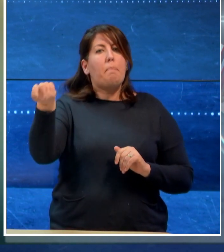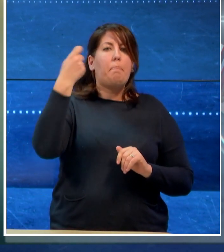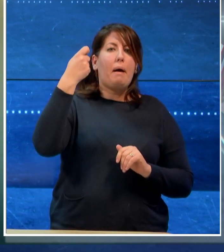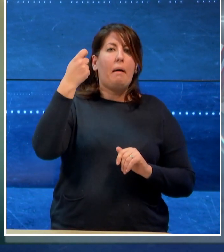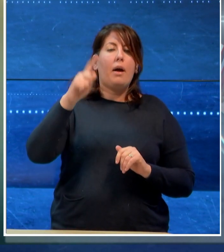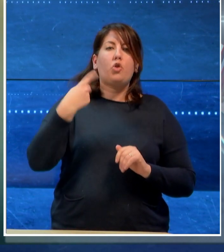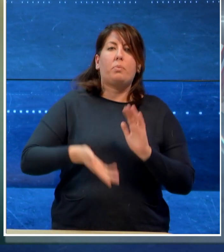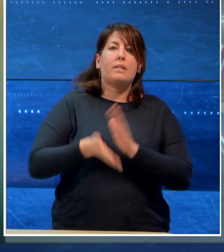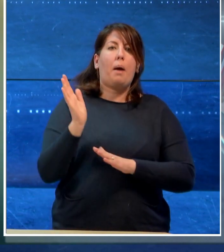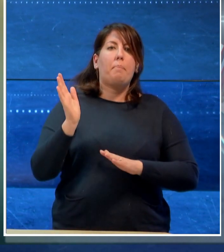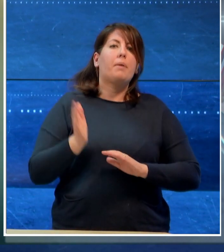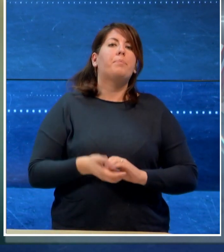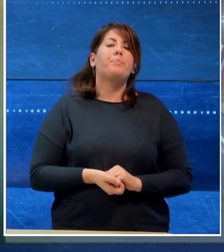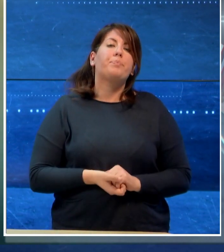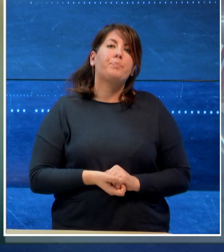scappare.